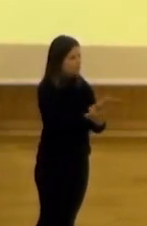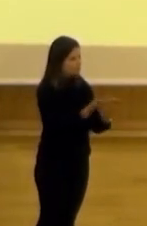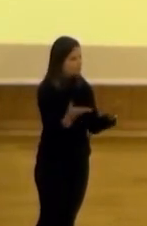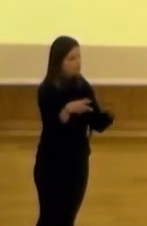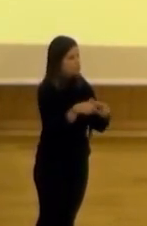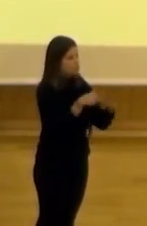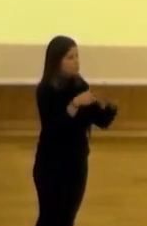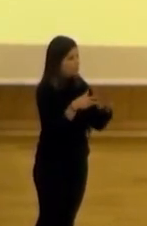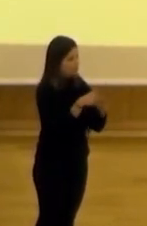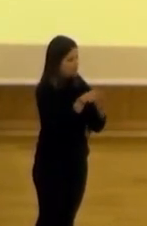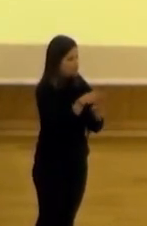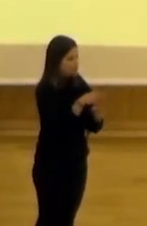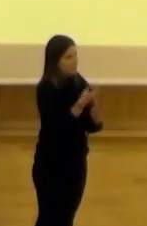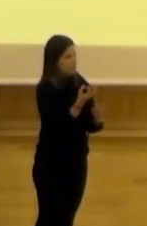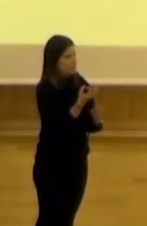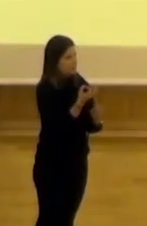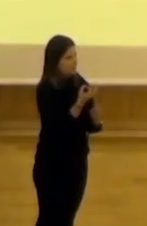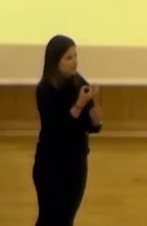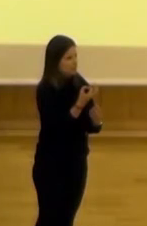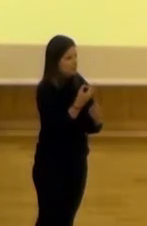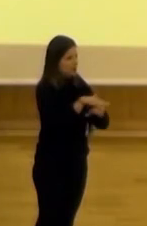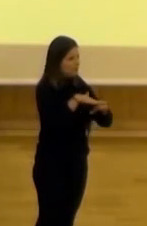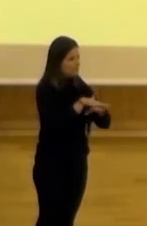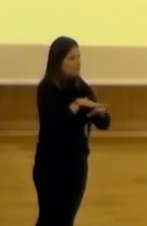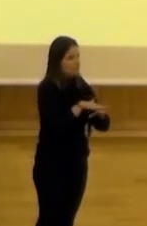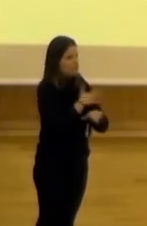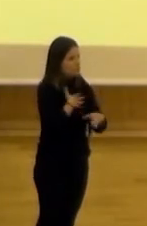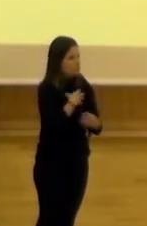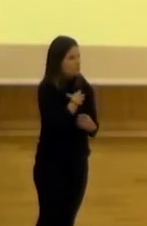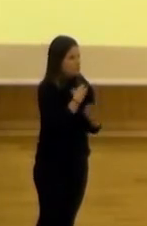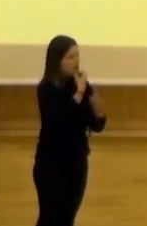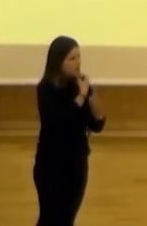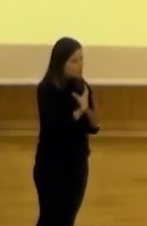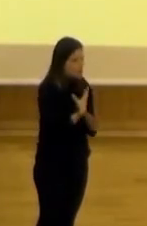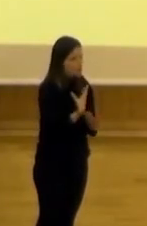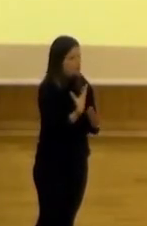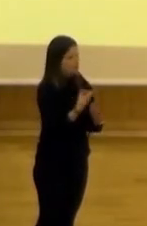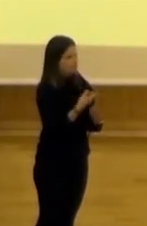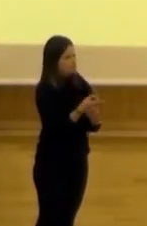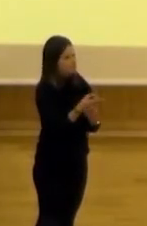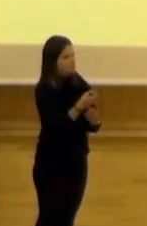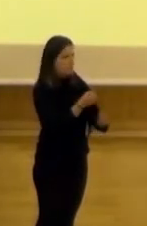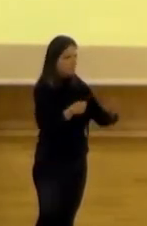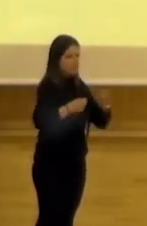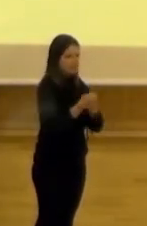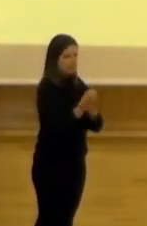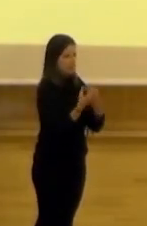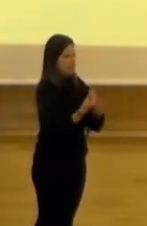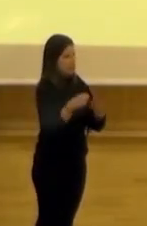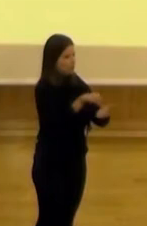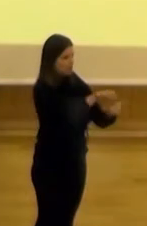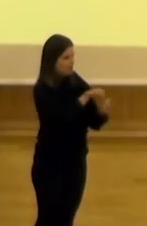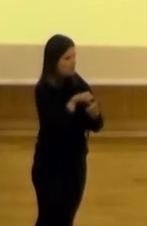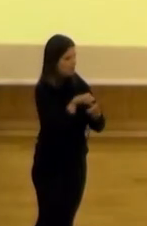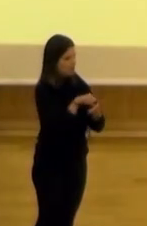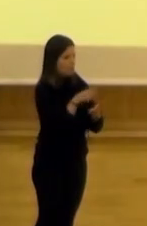se socializaba en ese sentir y decía, no, claro, que la administración funciona tan mal y todo está terrible y era como que empatizaba con